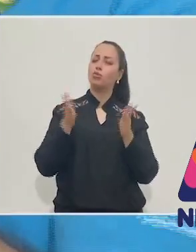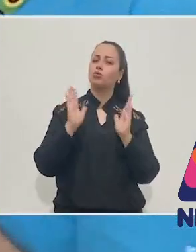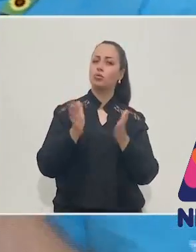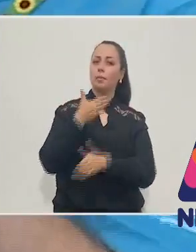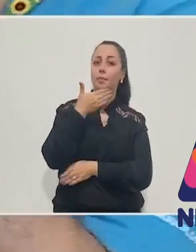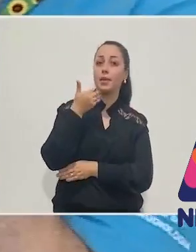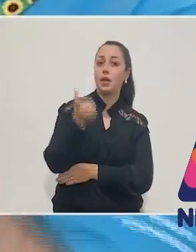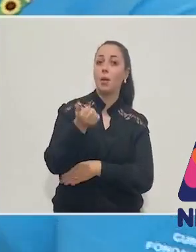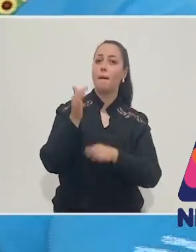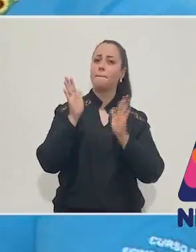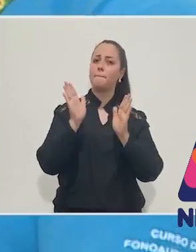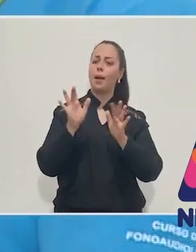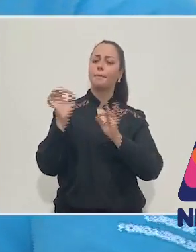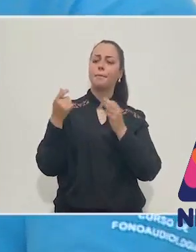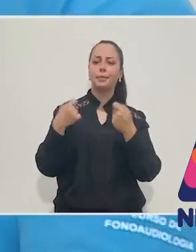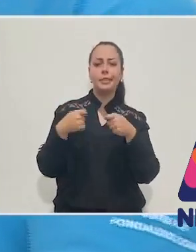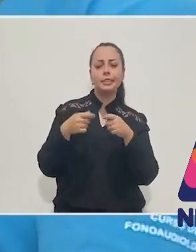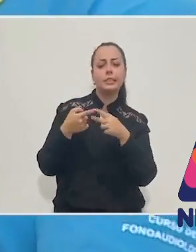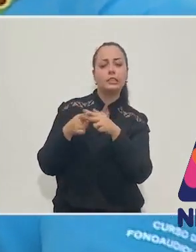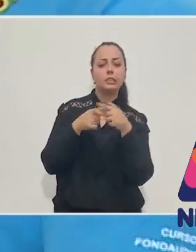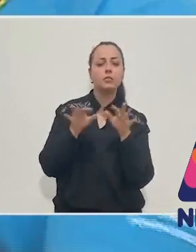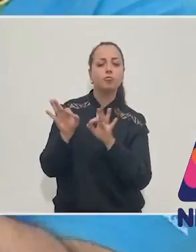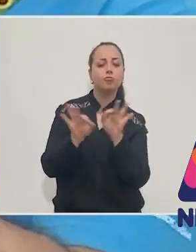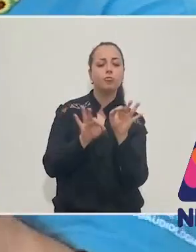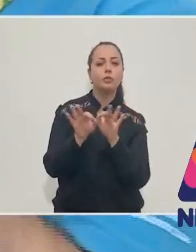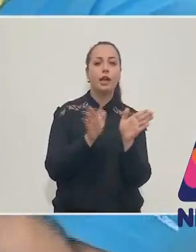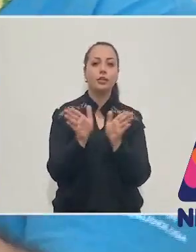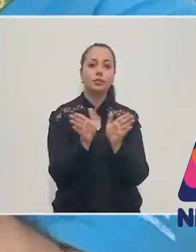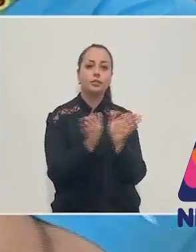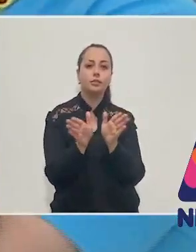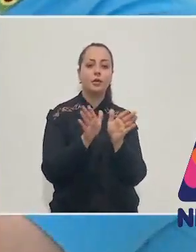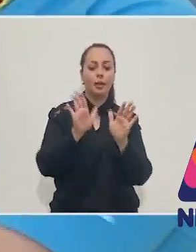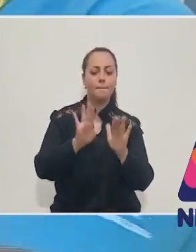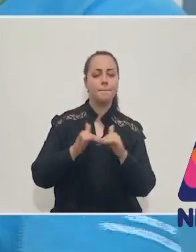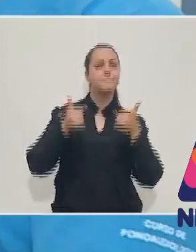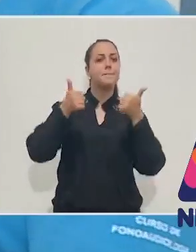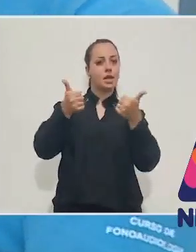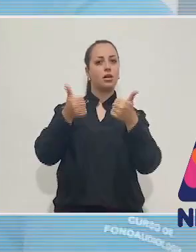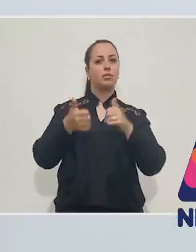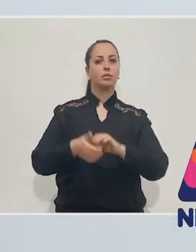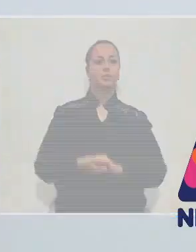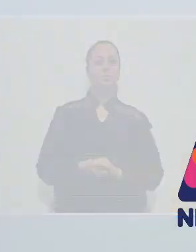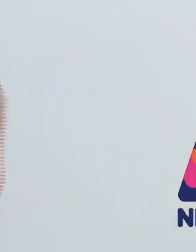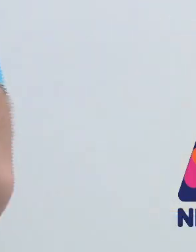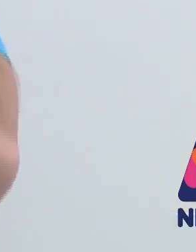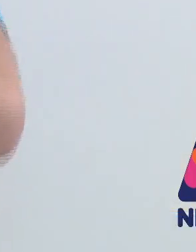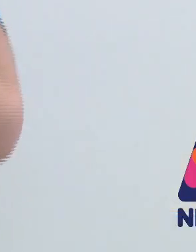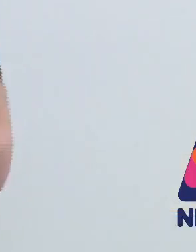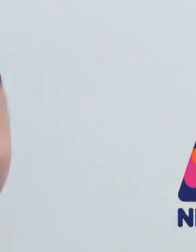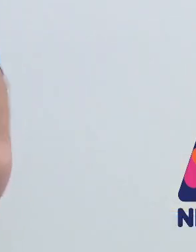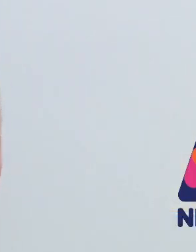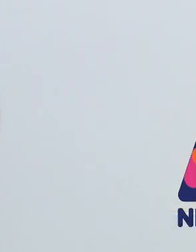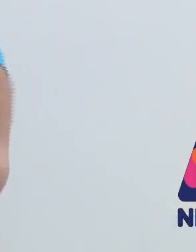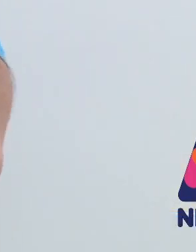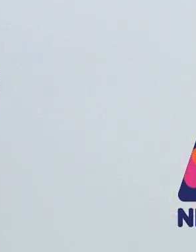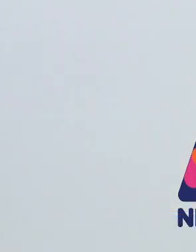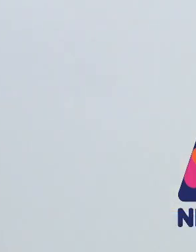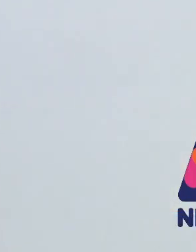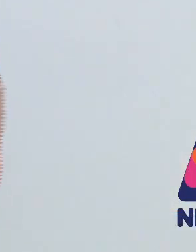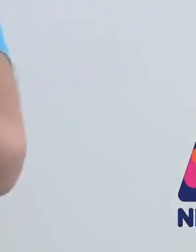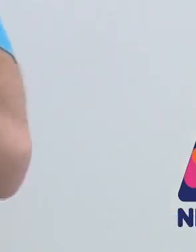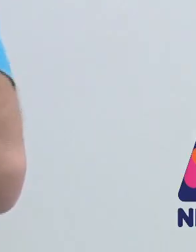melhorou. Mas que, com a devida acessibilidade, pode se tornar o ideal. Aqui no Brasil, veio uma lei, né,